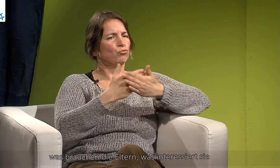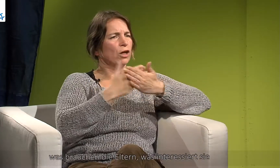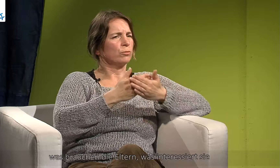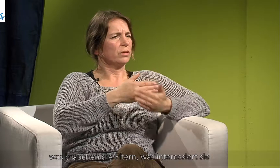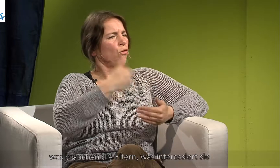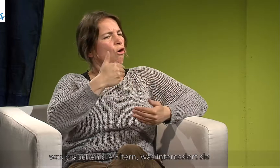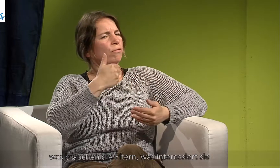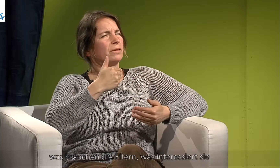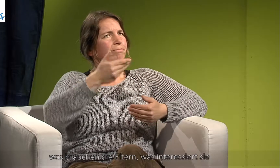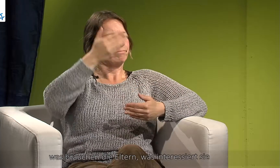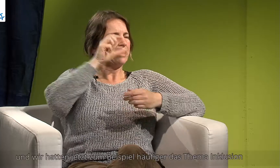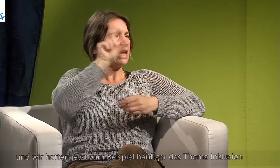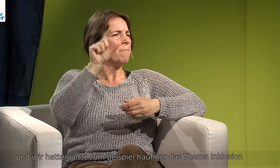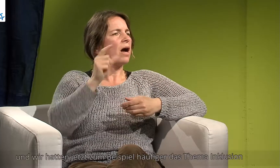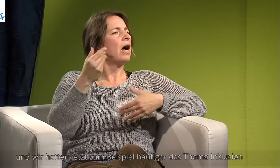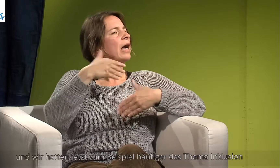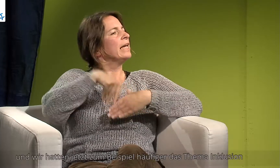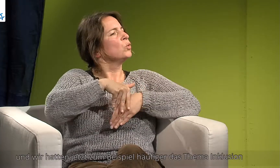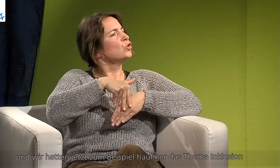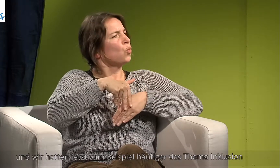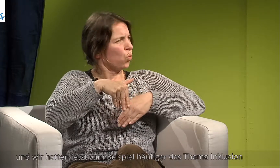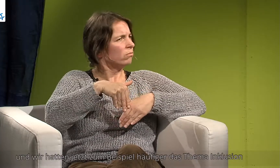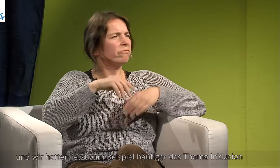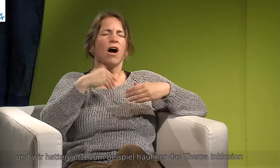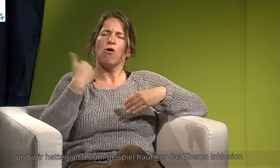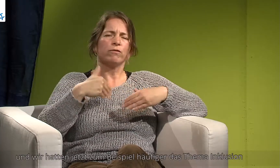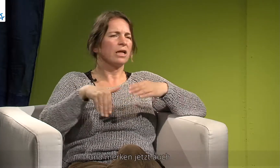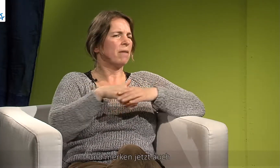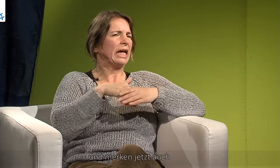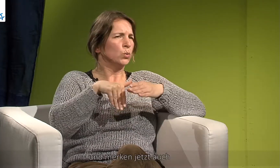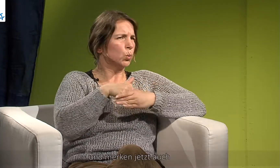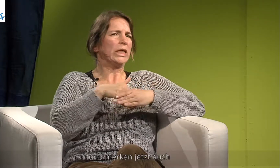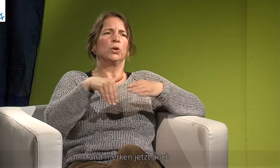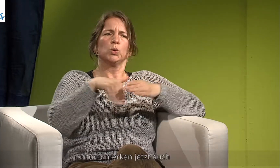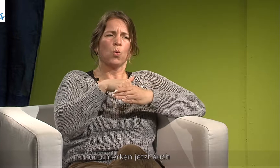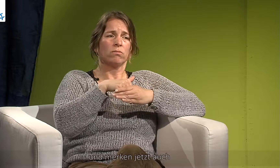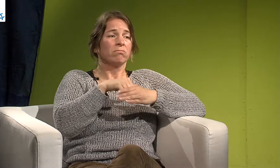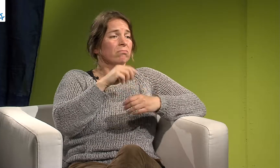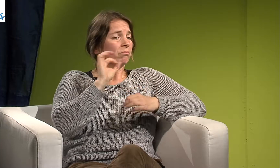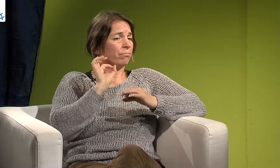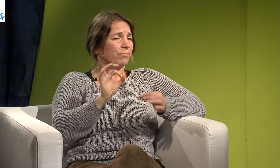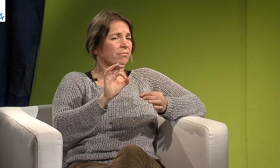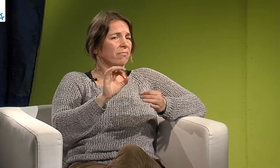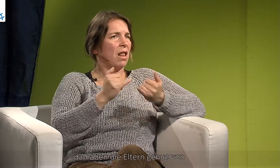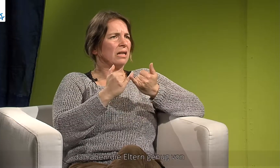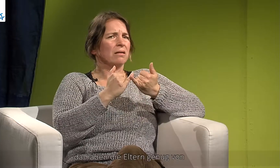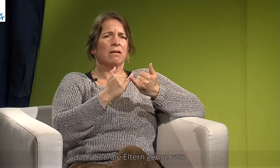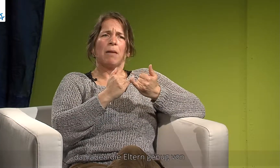was interessiert die. Und wir hatten zum Beispiel jetzt häufig schon das Thema Inklusion und merken jetzt auch, da haben die Eltern langsam